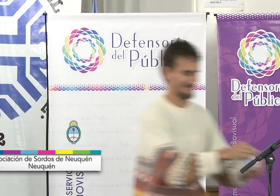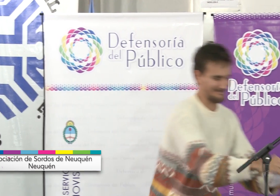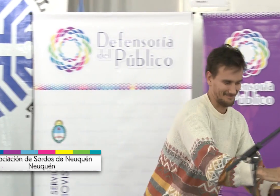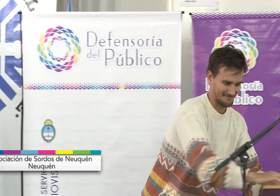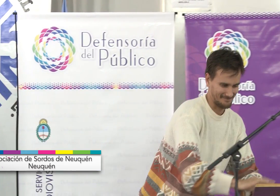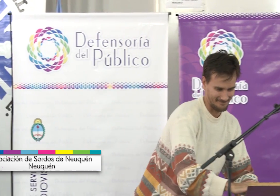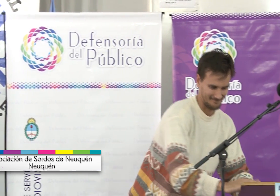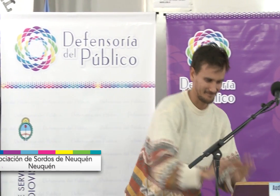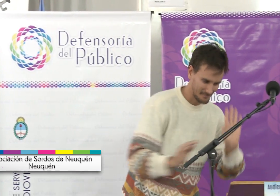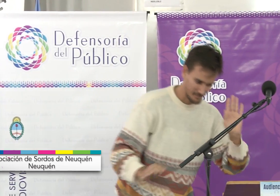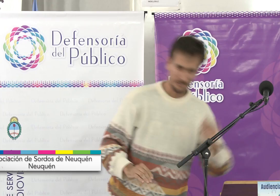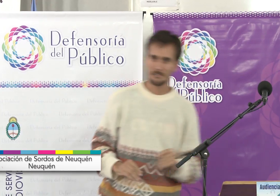yo escribí este papelito.